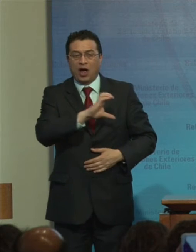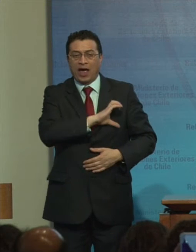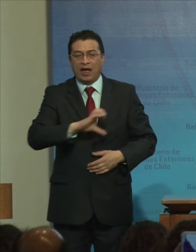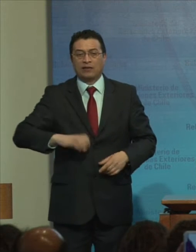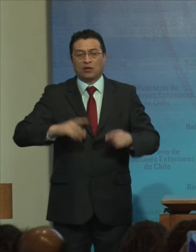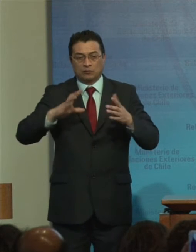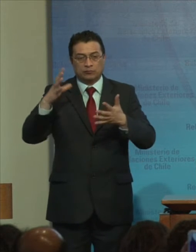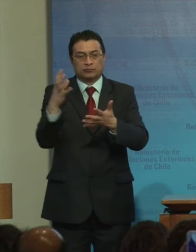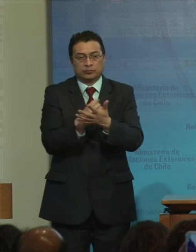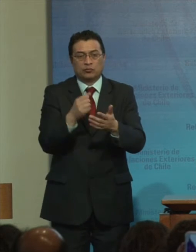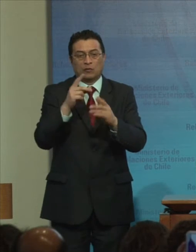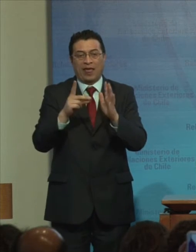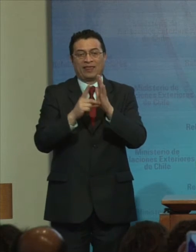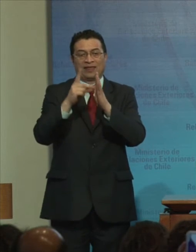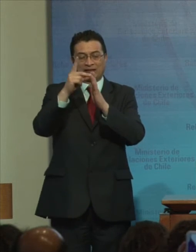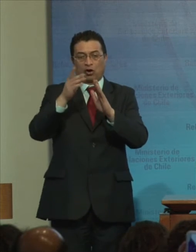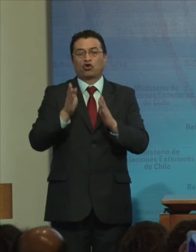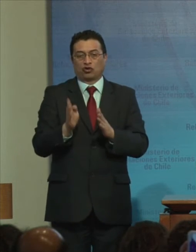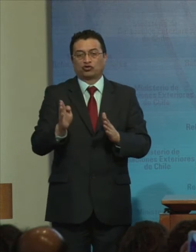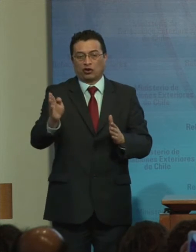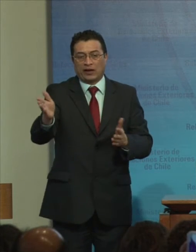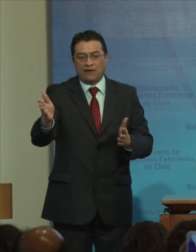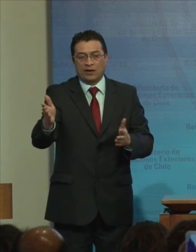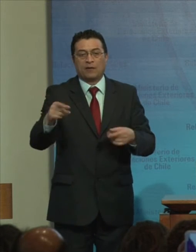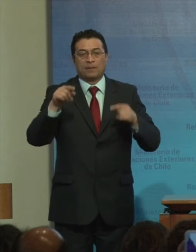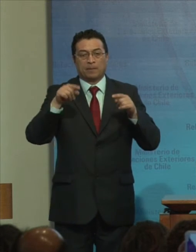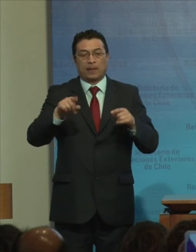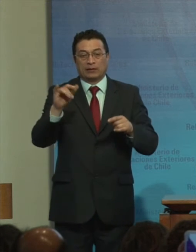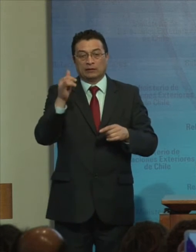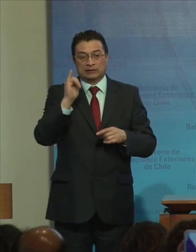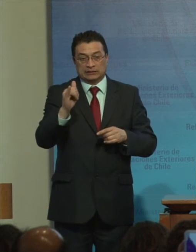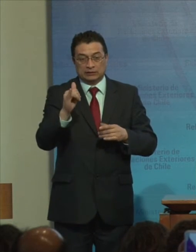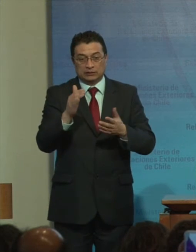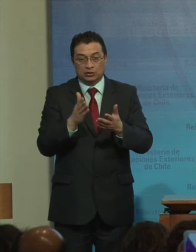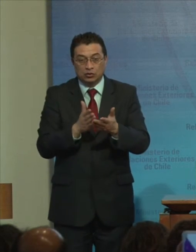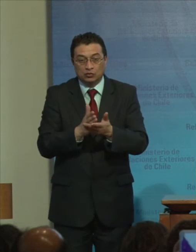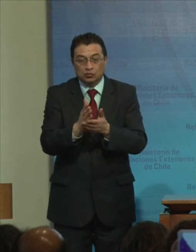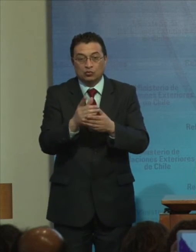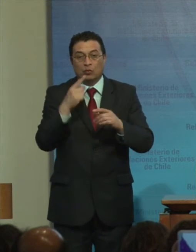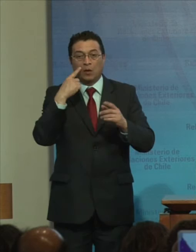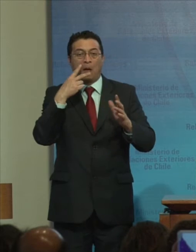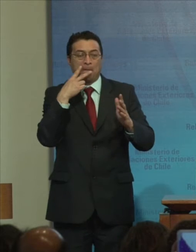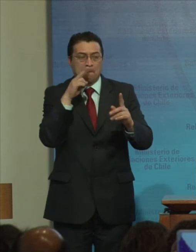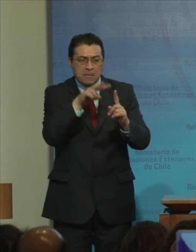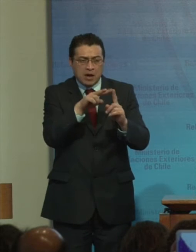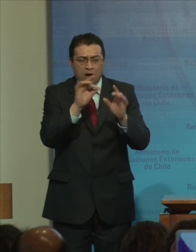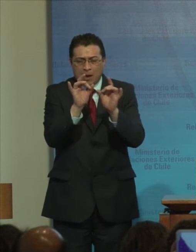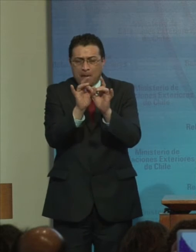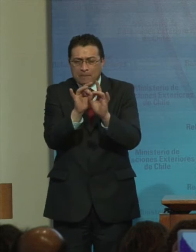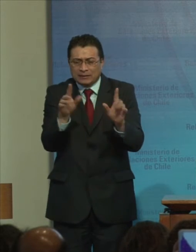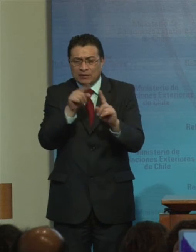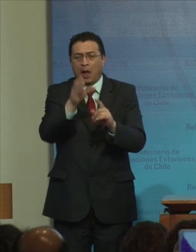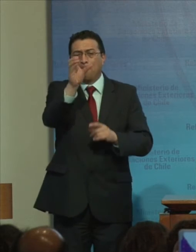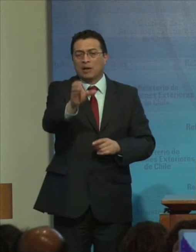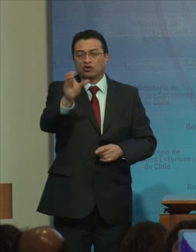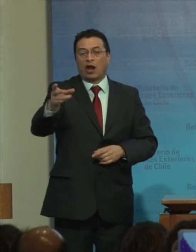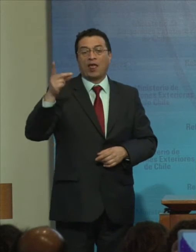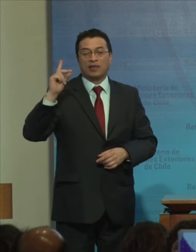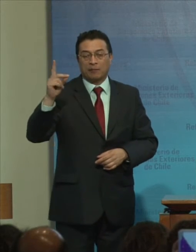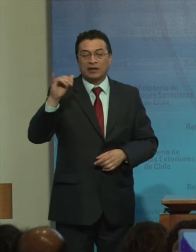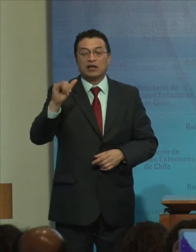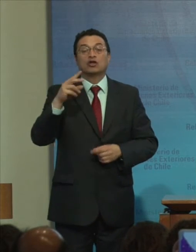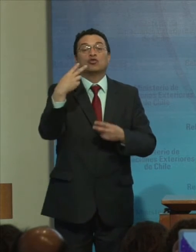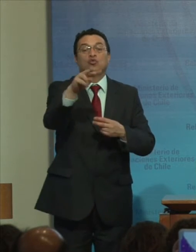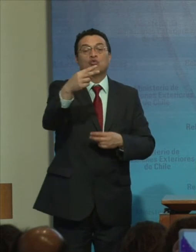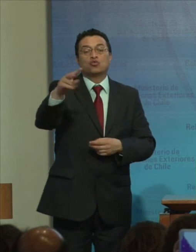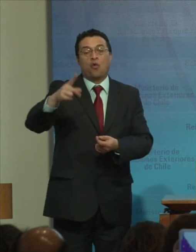objetivos De desarrollo Sostenible Que se incluyen Y visibilizan De manera Explícita A la persona Con discapacidad Y